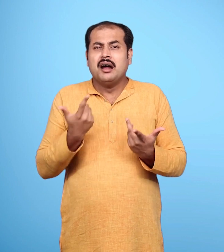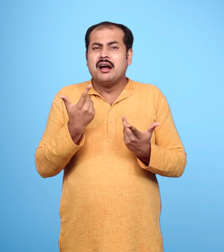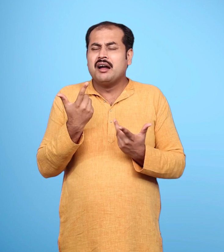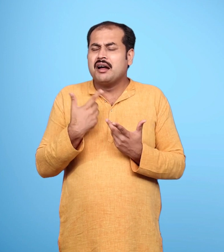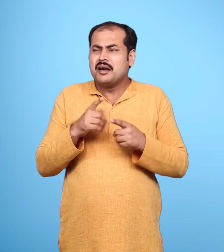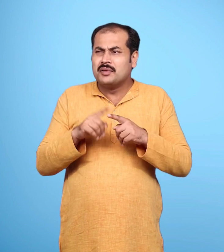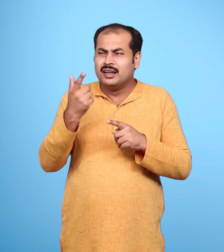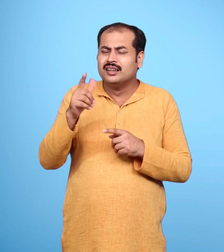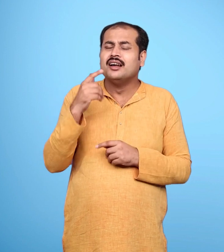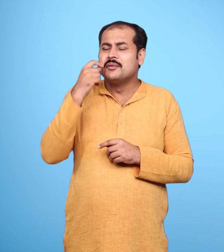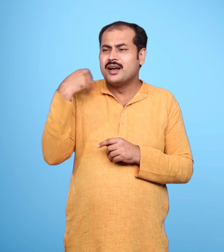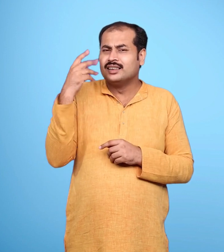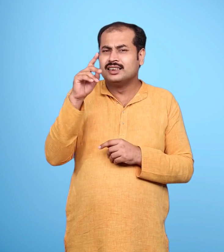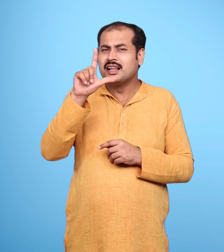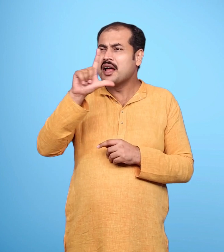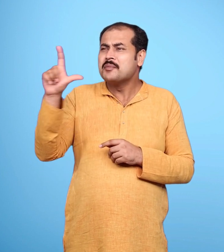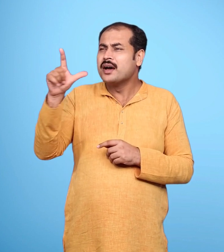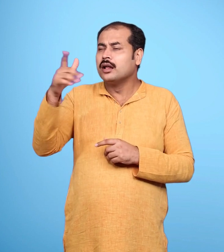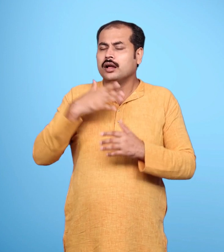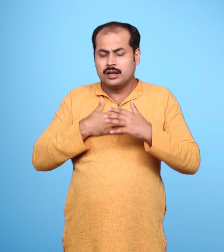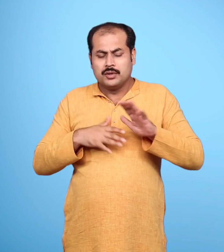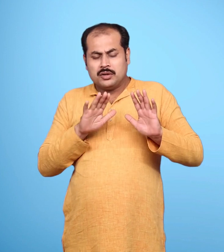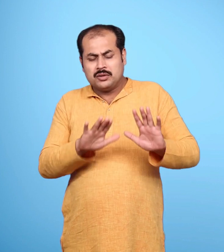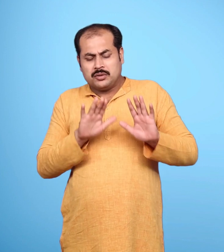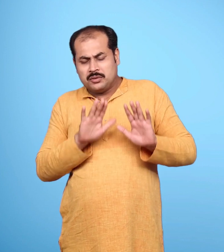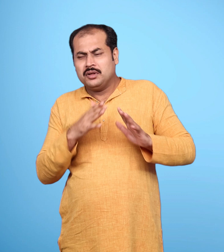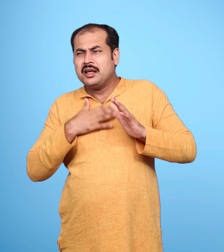लक्षमन का इस घड़ी में इतना शांत होना उन्हें समझ में नहीं आया